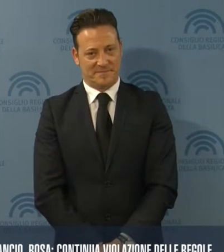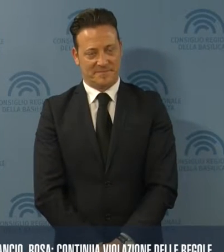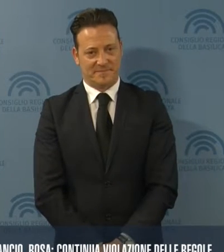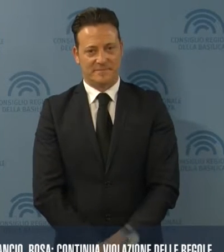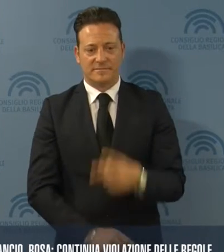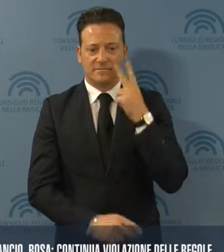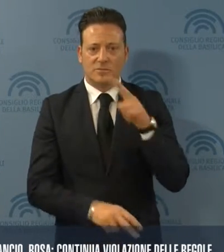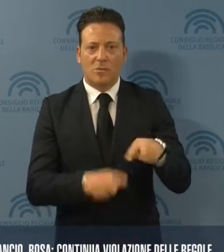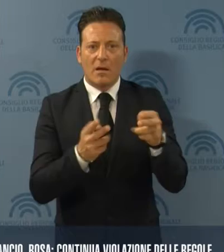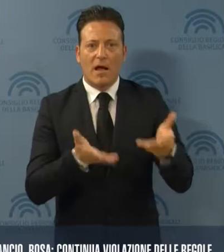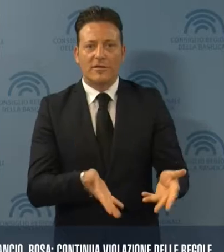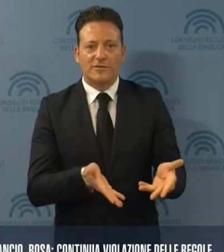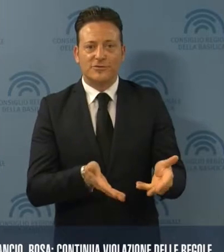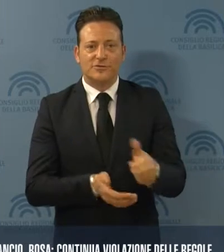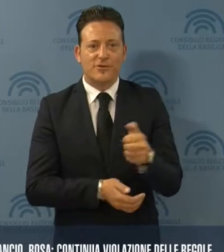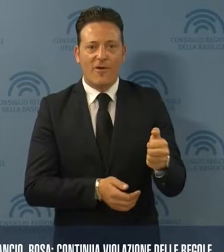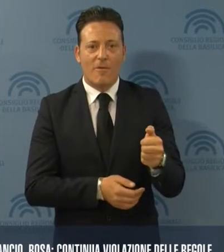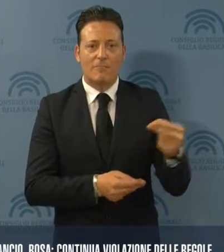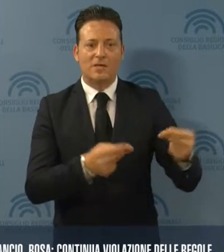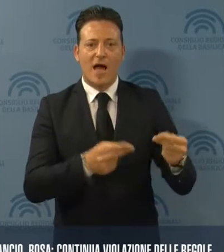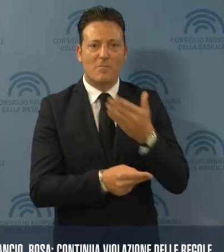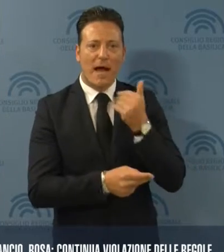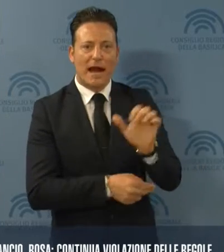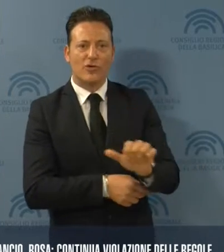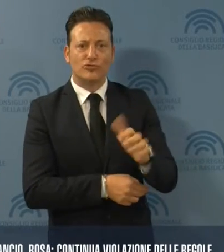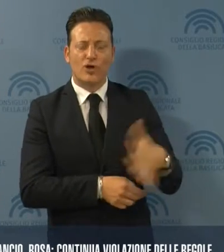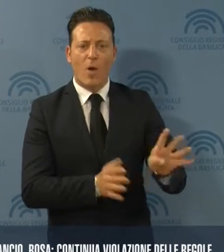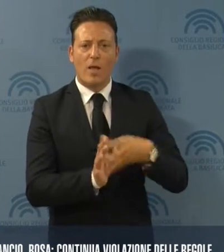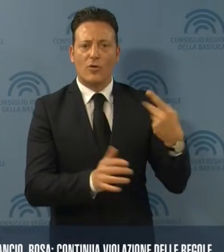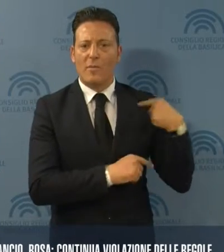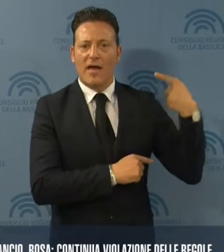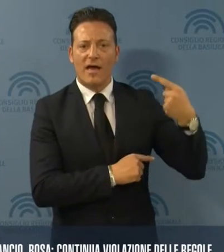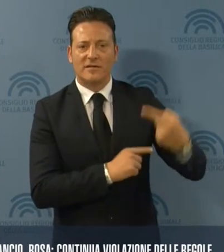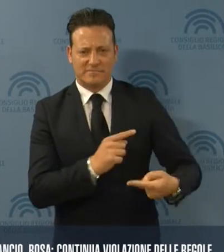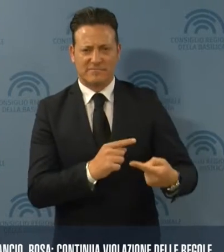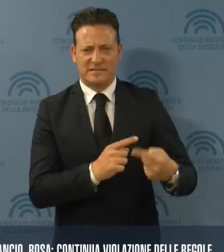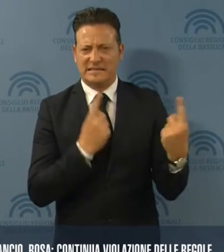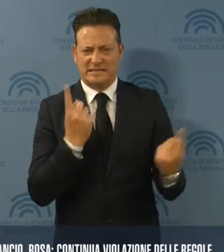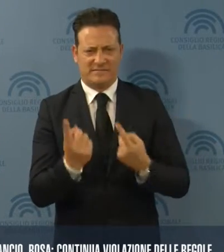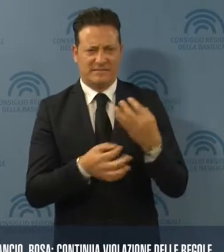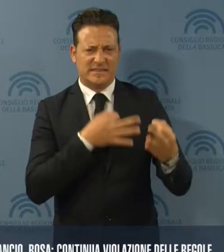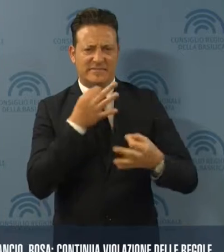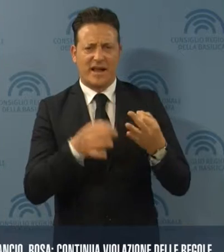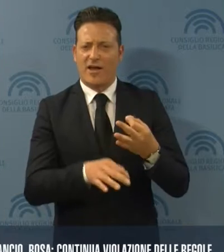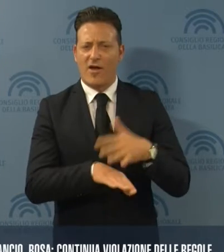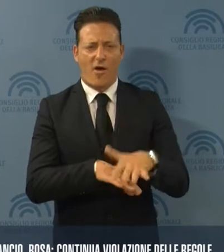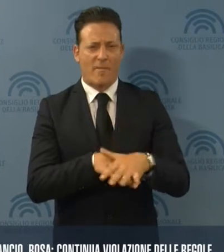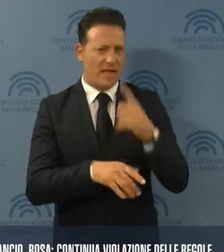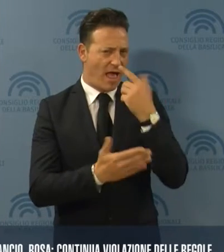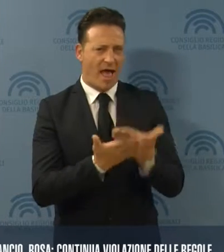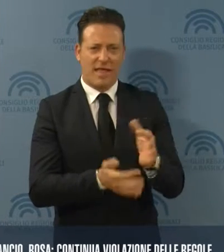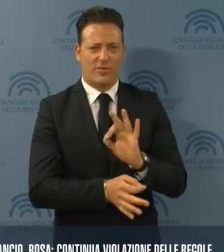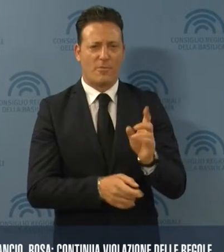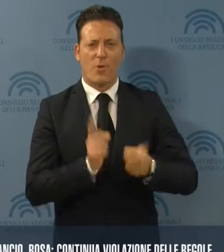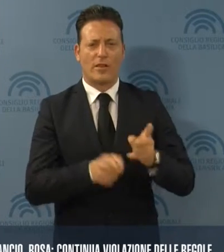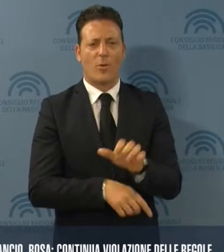Accorgersi solo ora che alla Regione manca il bilancio, da ben 4 mesi, è sintomatico della incompetenza dei politici